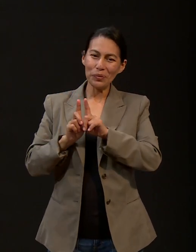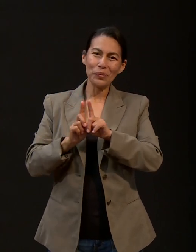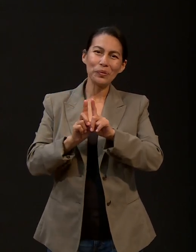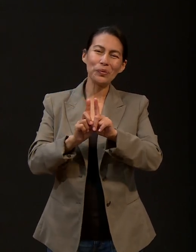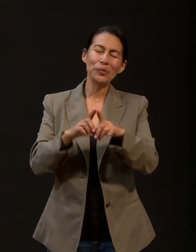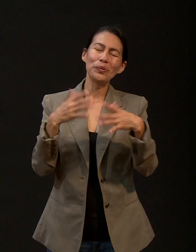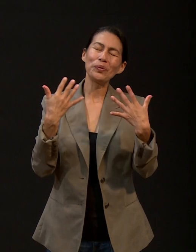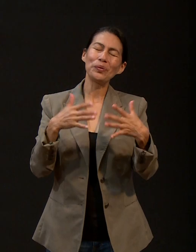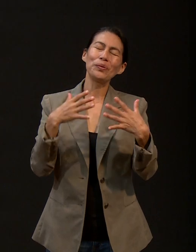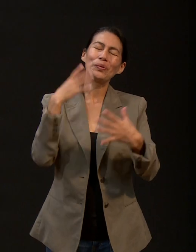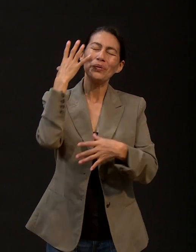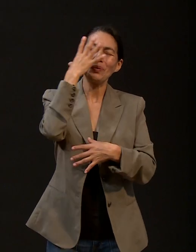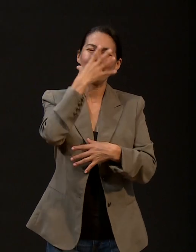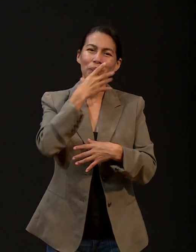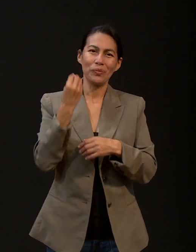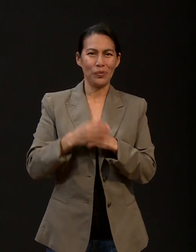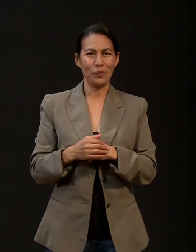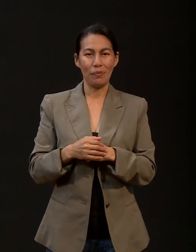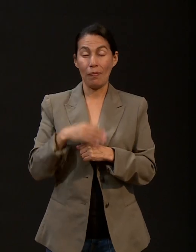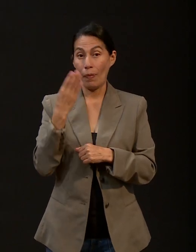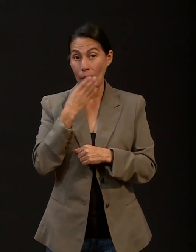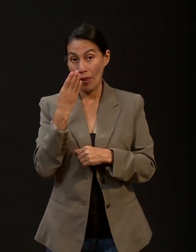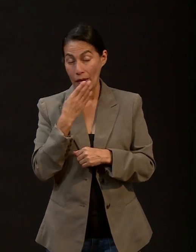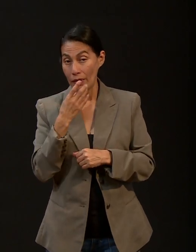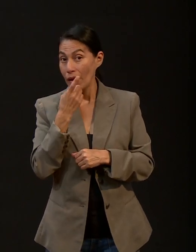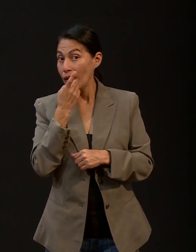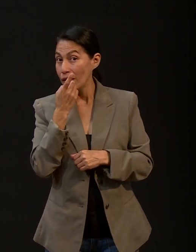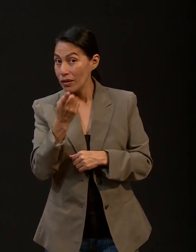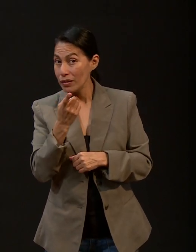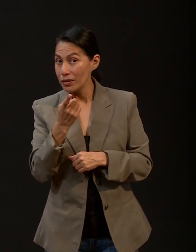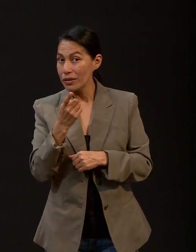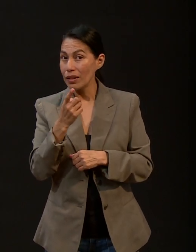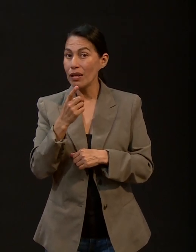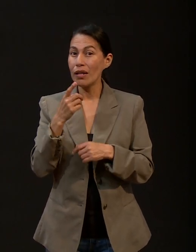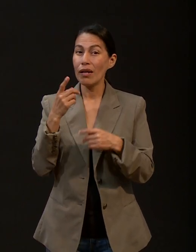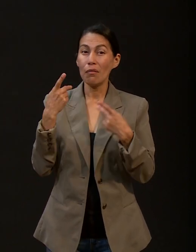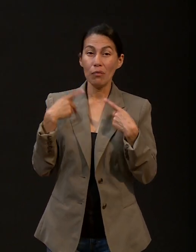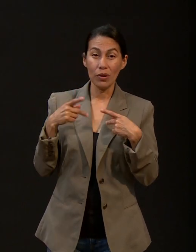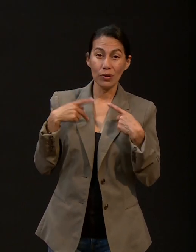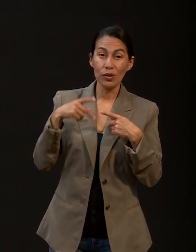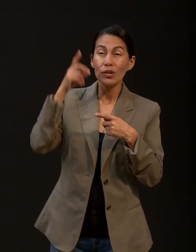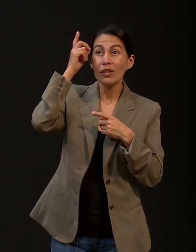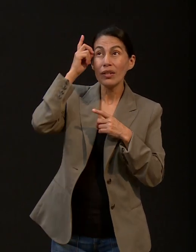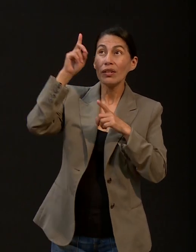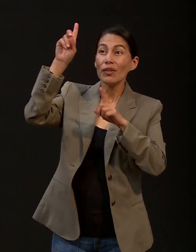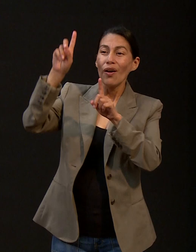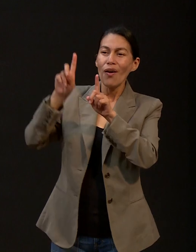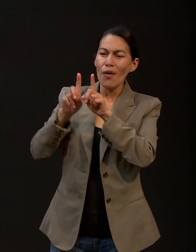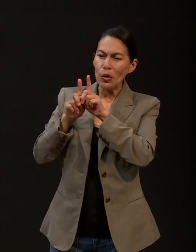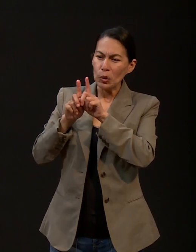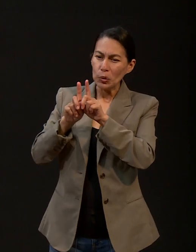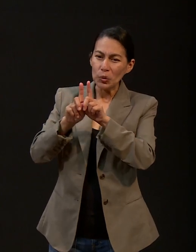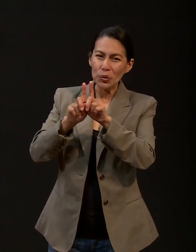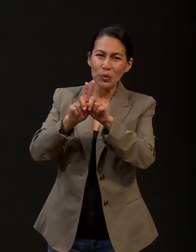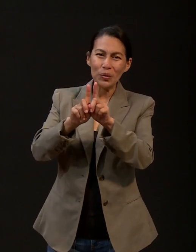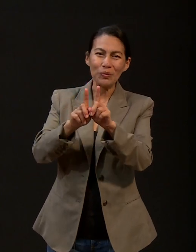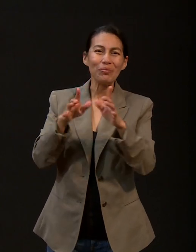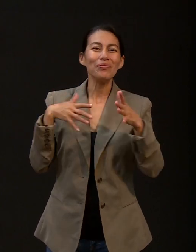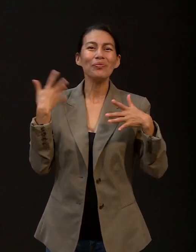Biblia que hay gozo, en la presencia del Señor hay gozo. Qué maravilloso. Sí,